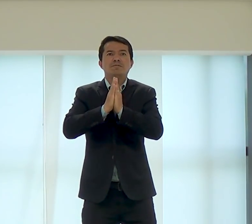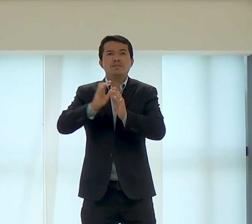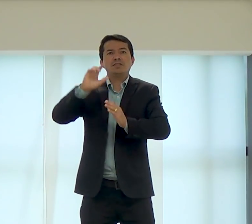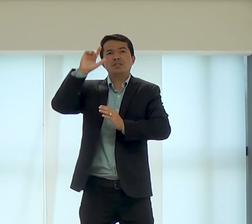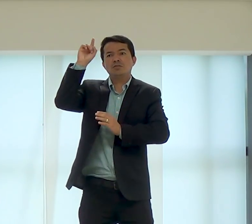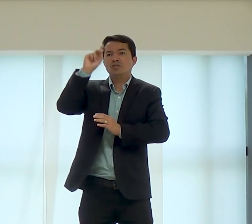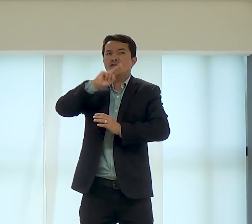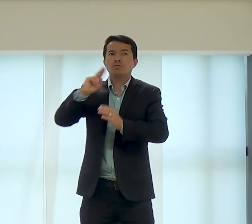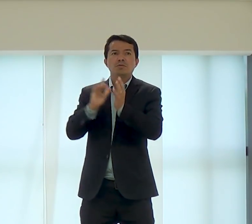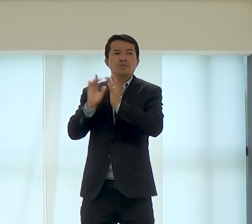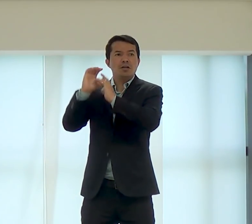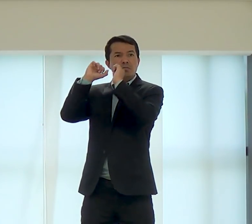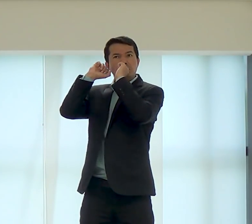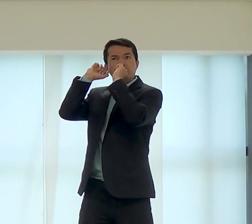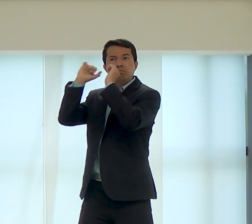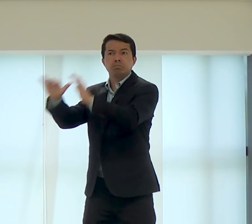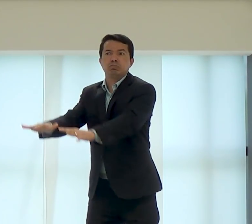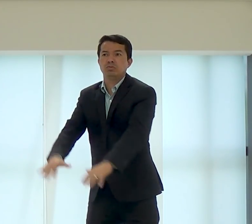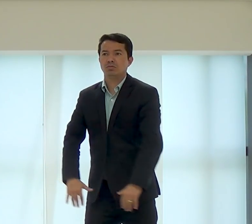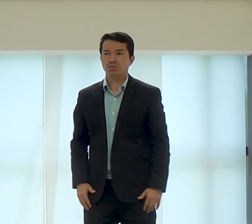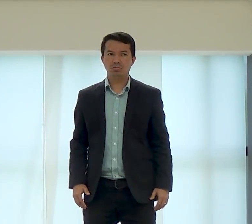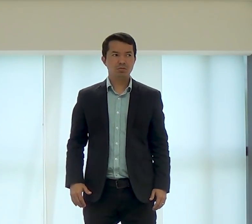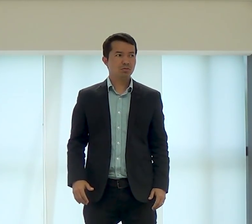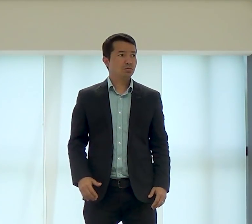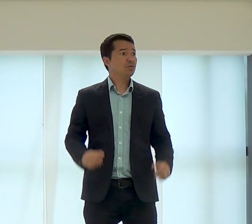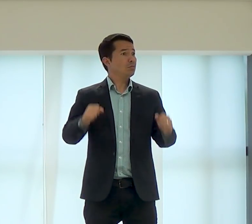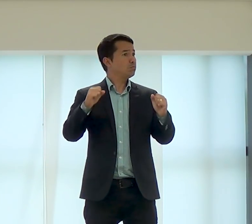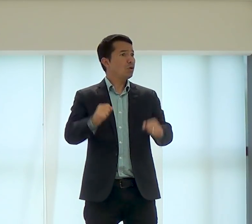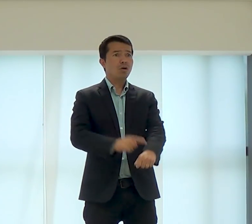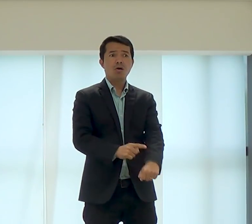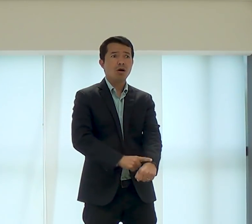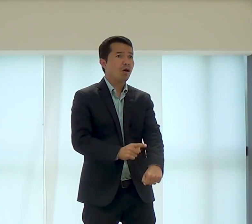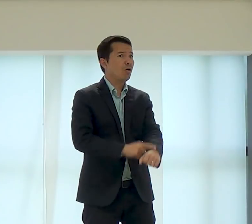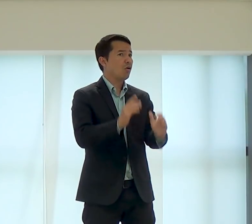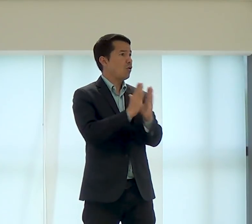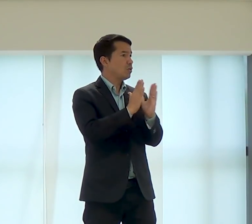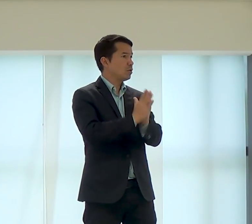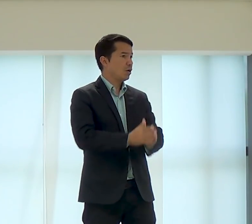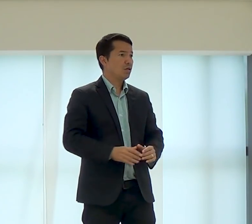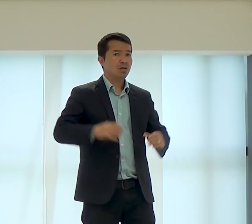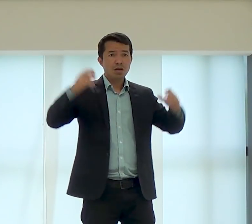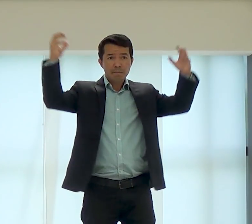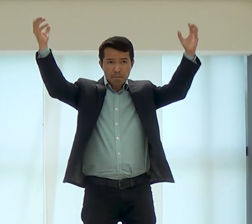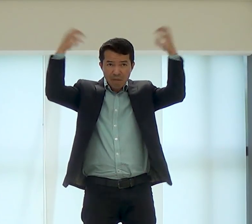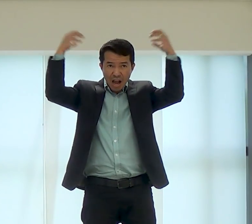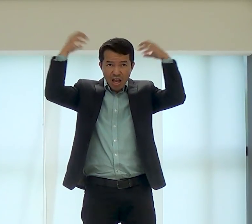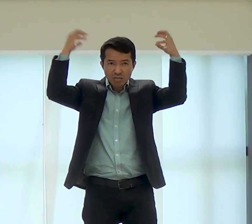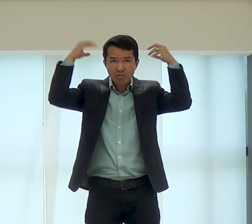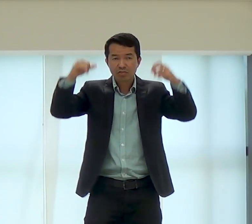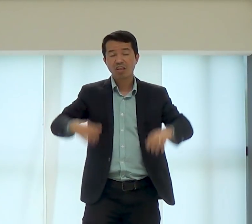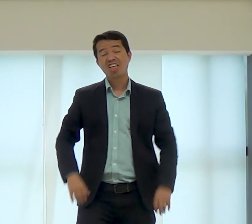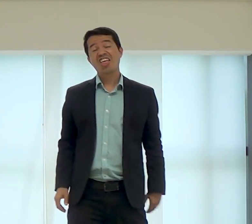surdos aqui dessa cidade, dos bairros que tem dessa cidade, abençoe, do mundo,